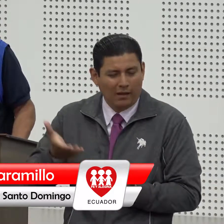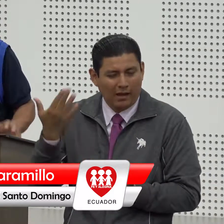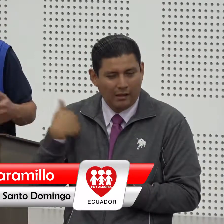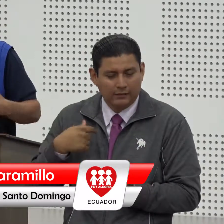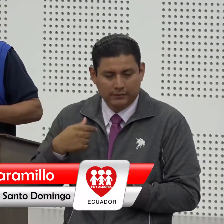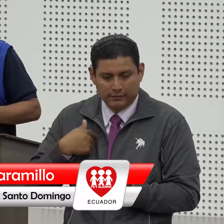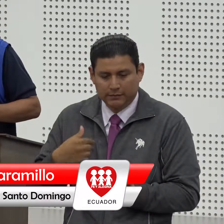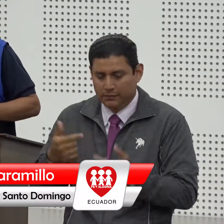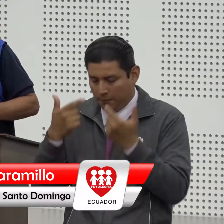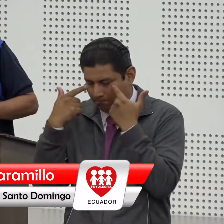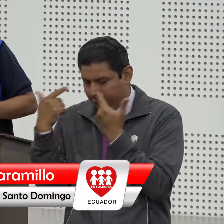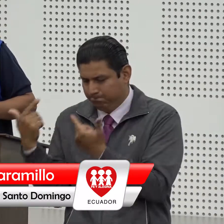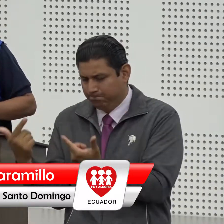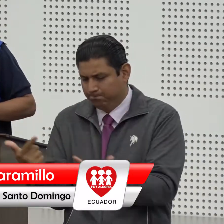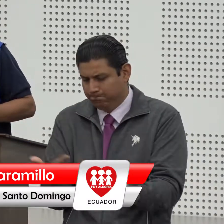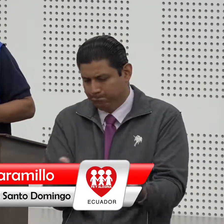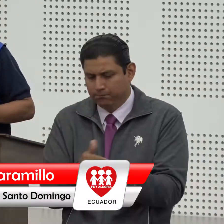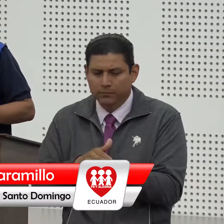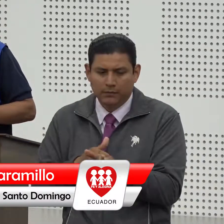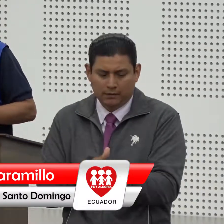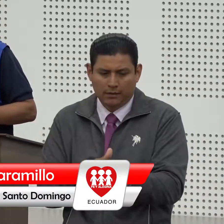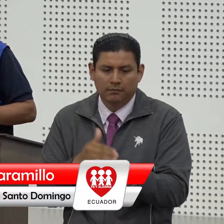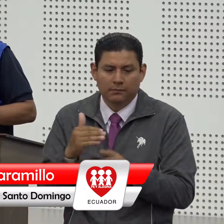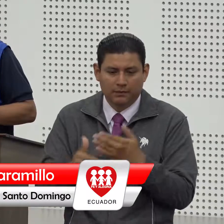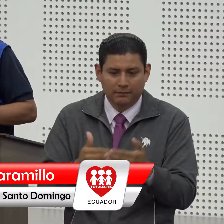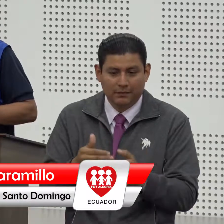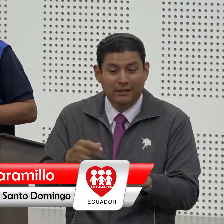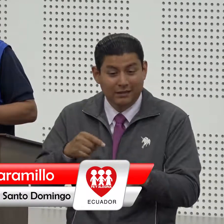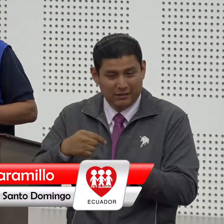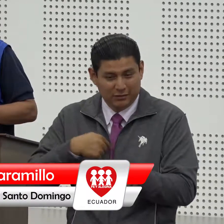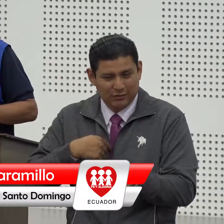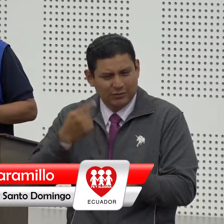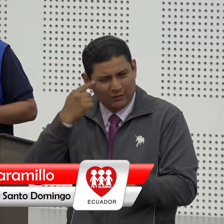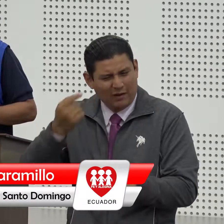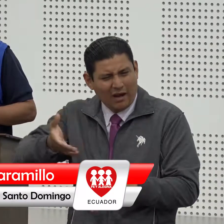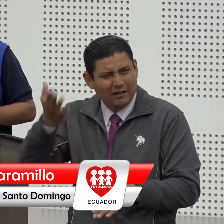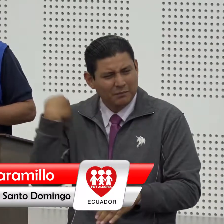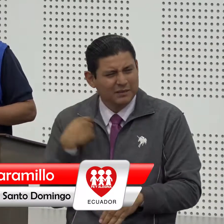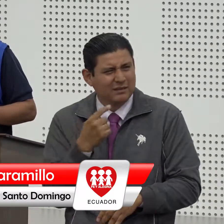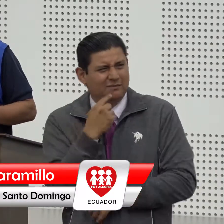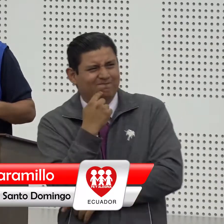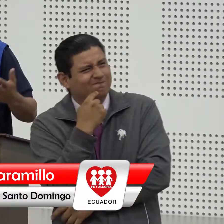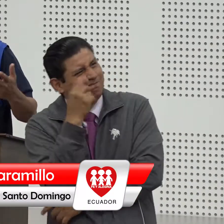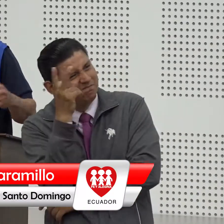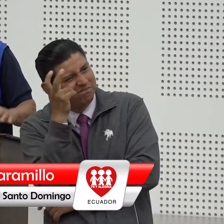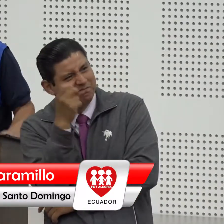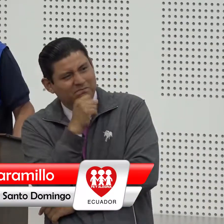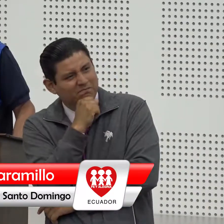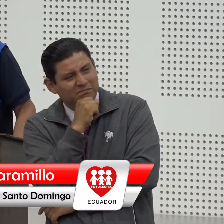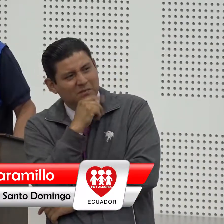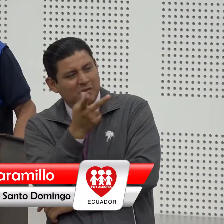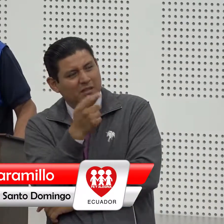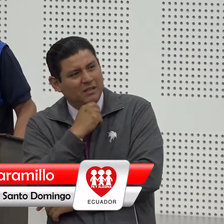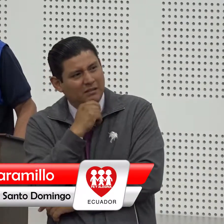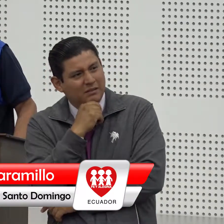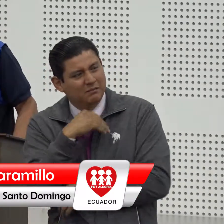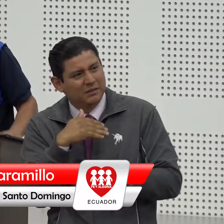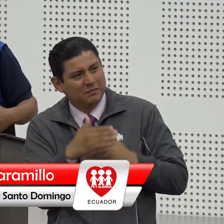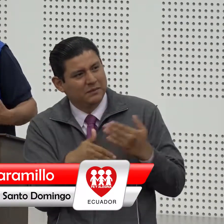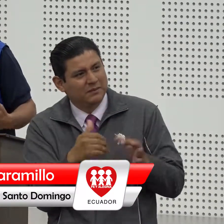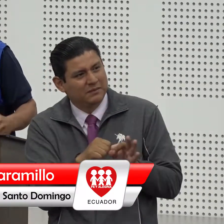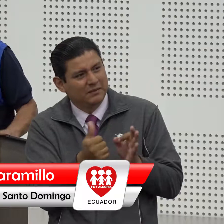el proceso yo fui una de las personas escépticas francamente no creí igual que las autoridades y no me pueden dejar mentir